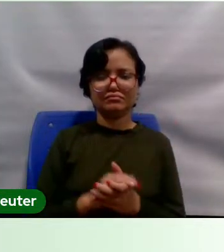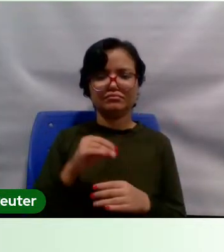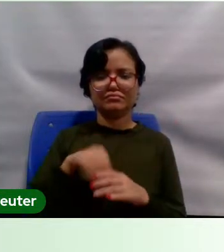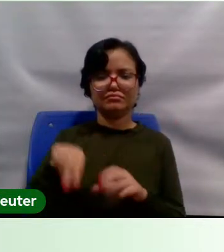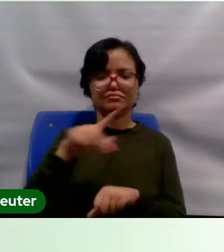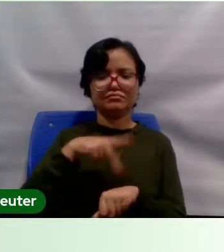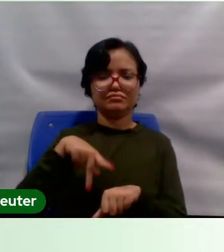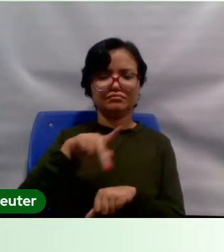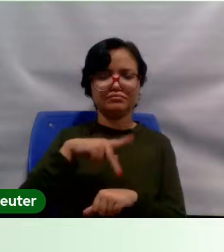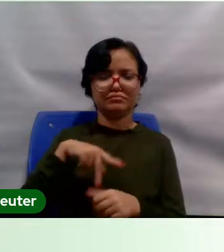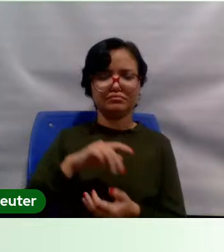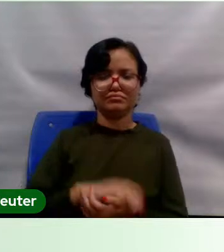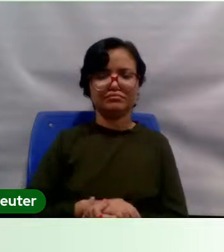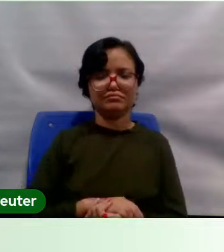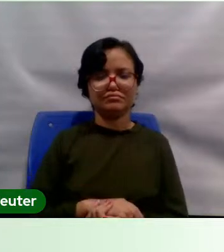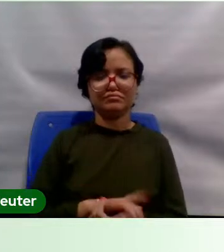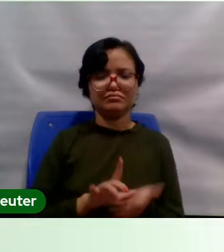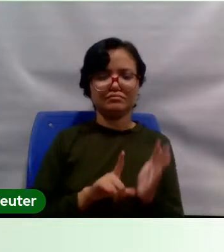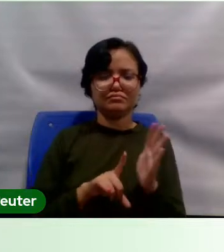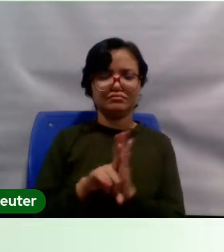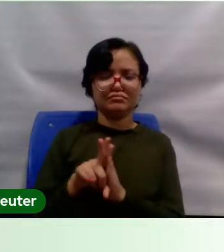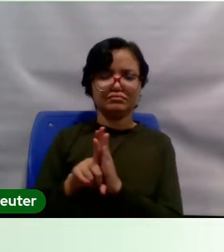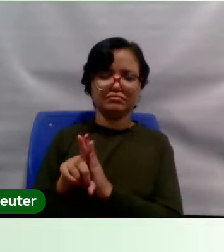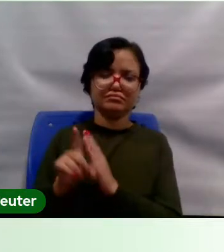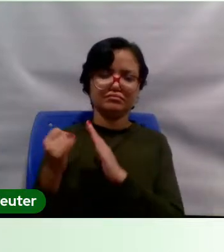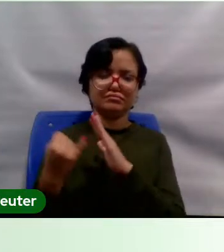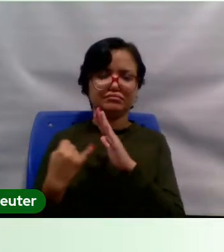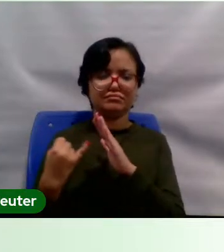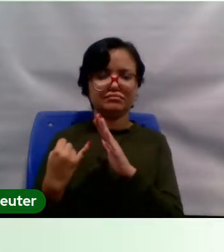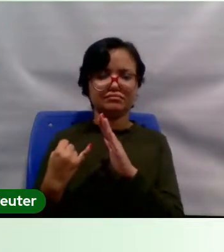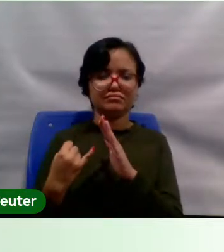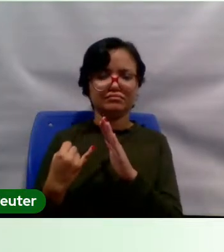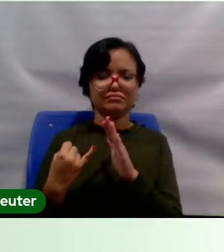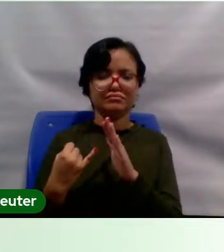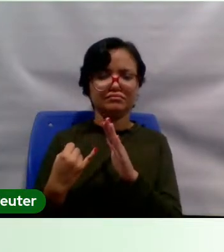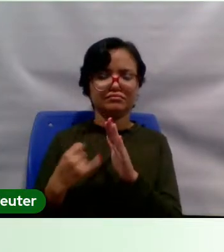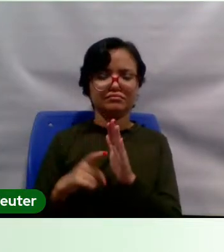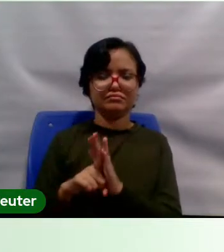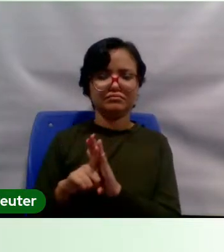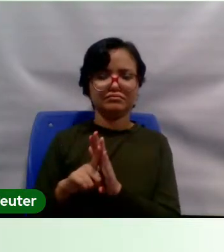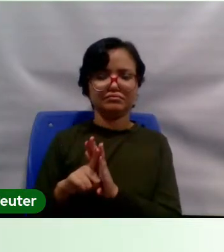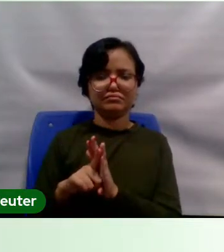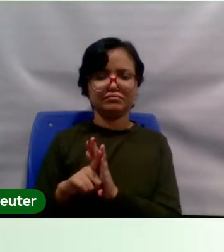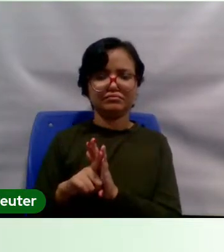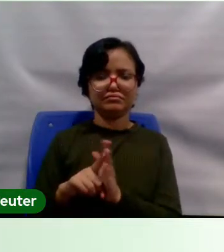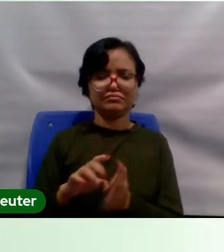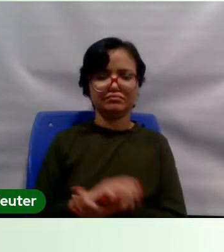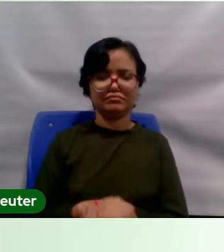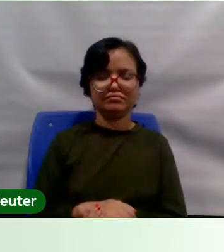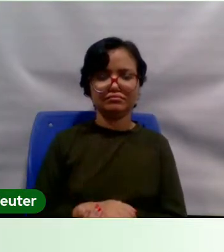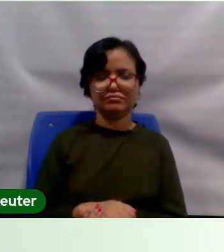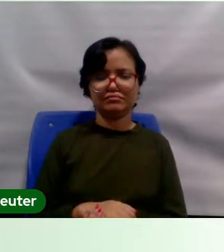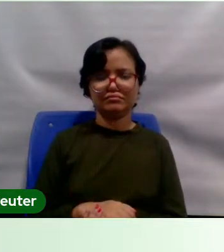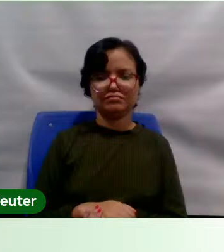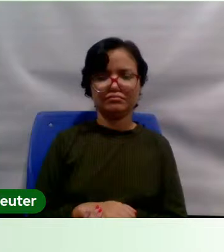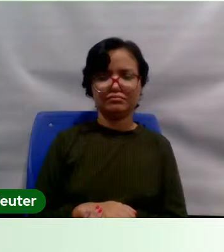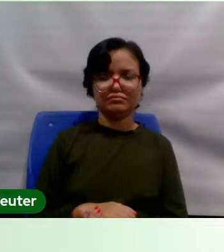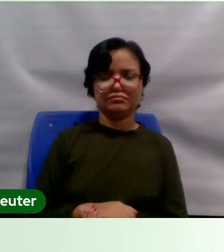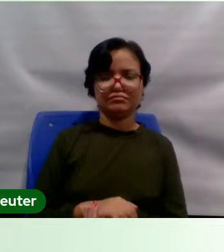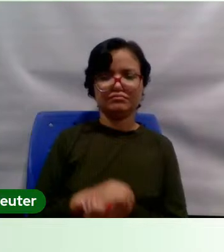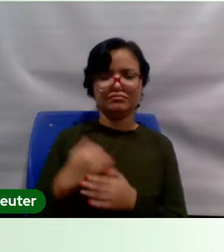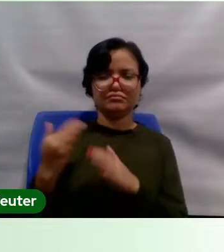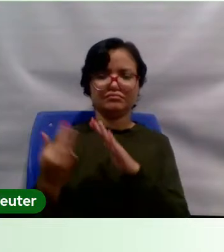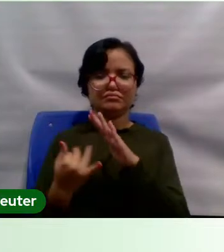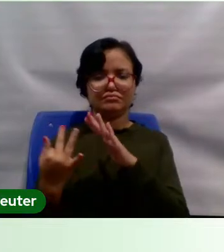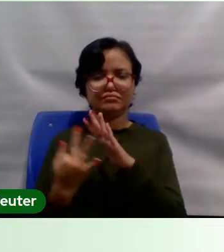nos institutos de pesquisa organizados como a Fundação Oswaldo Cruz, como o Butantan de São